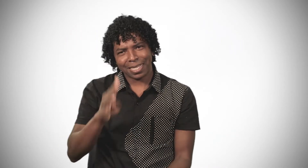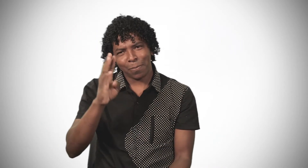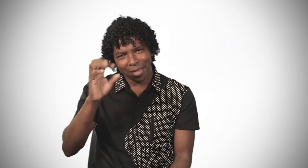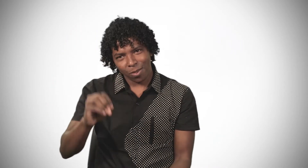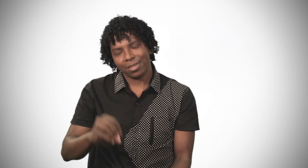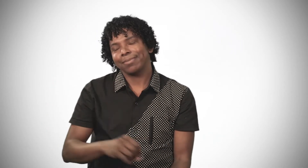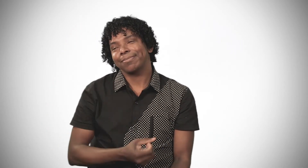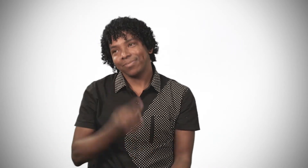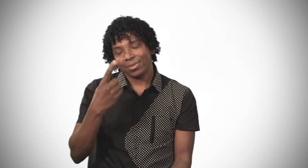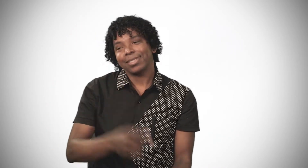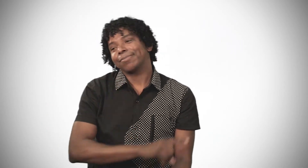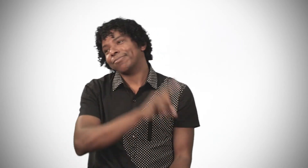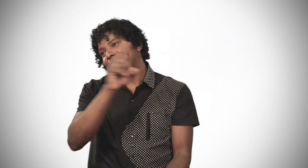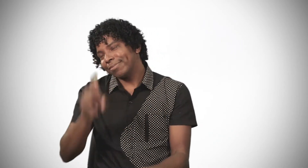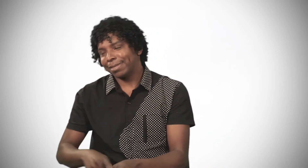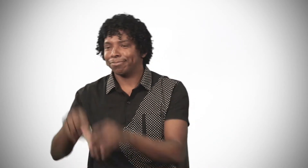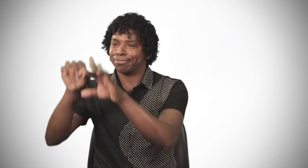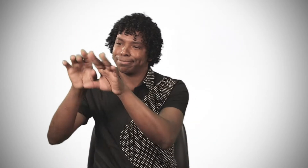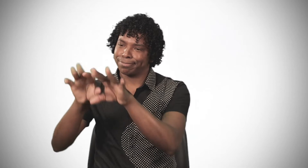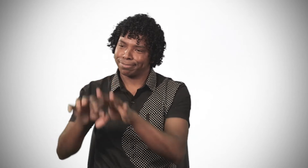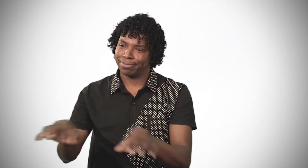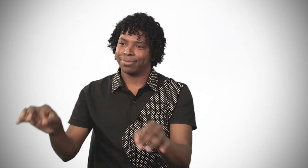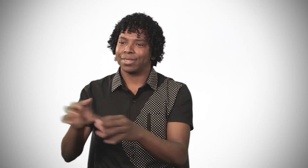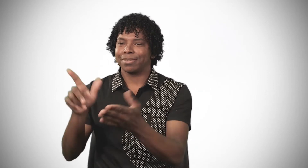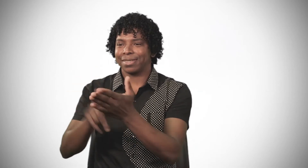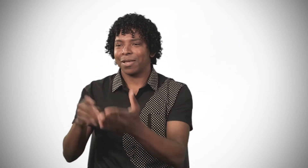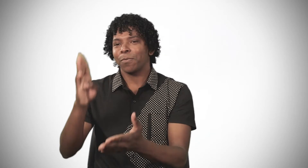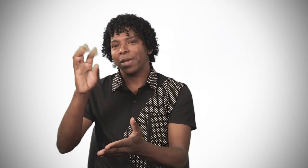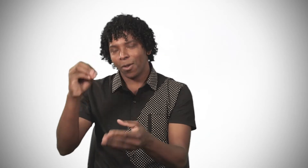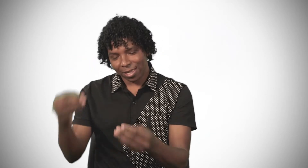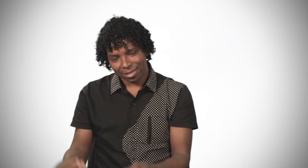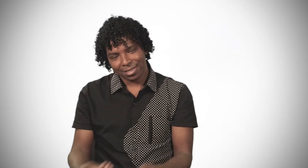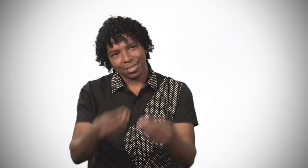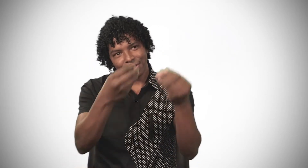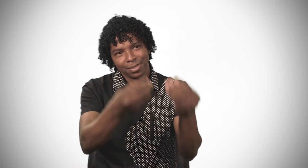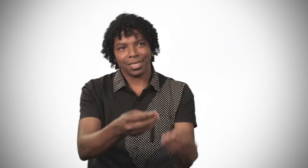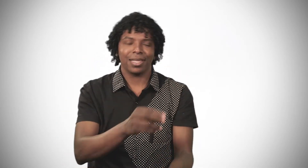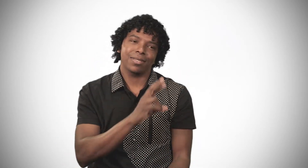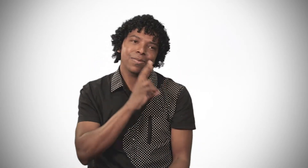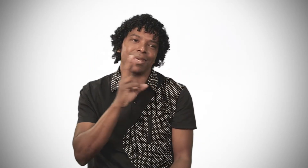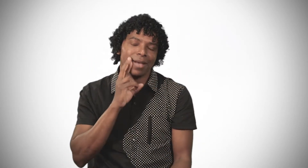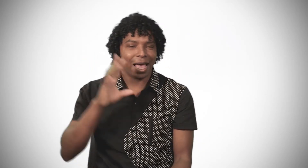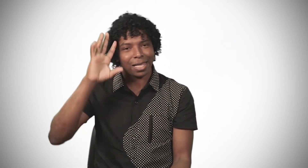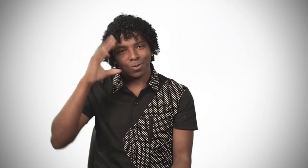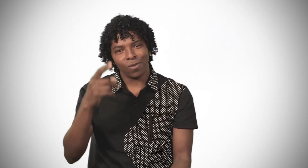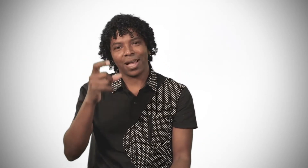entendendo. Chegando na delegacia, fizeram o B.O., me deram o papel e eu entreguei lá no restaurante. Aí consegui resolver e consegui fazer a carteirinha. Mas foi